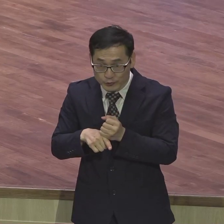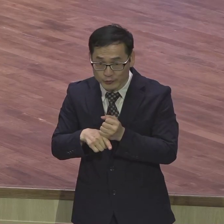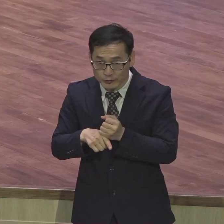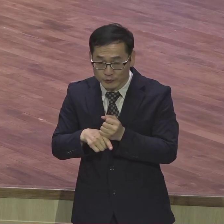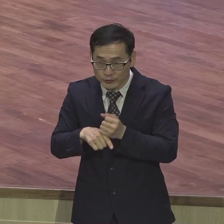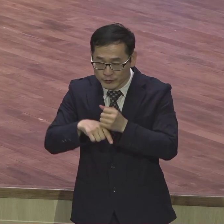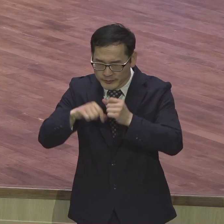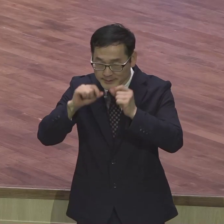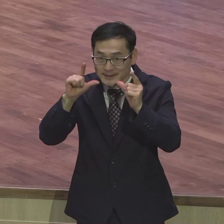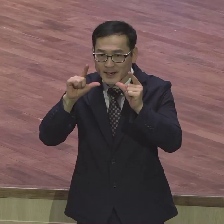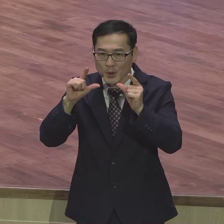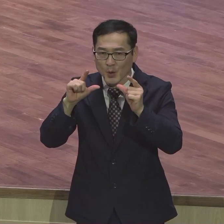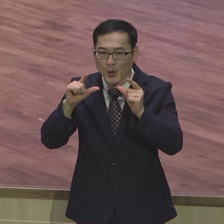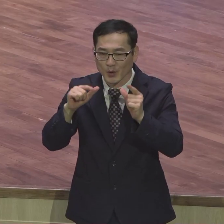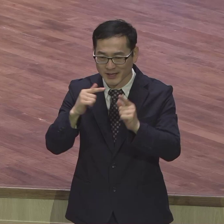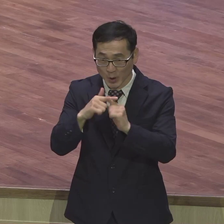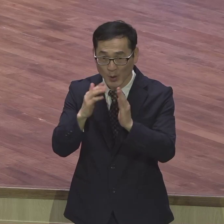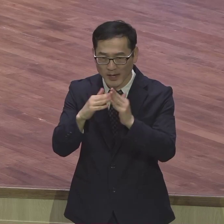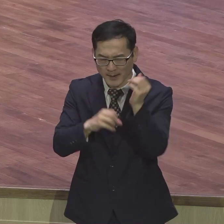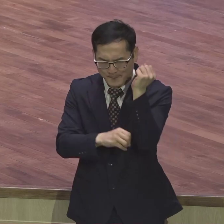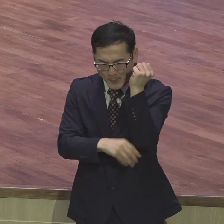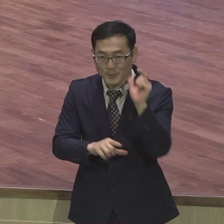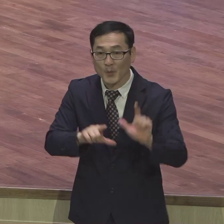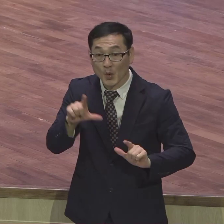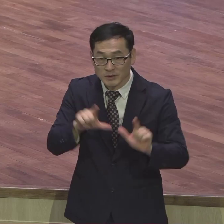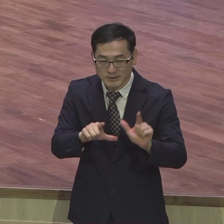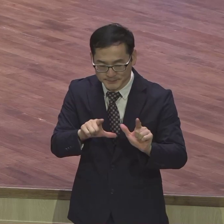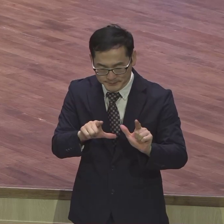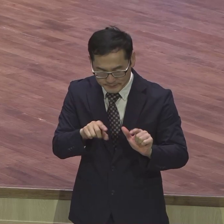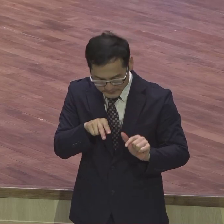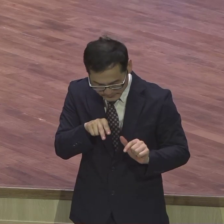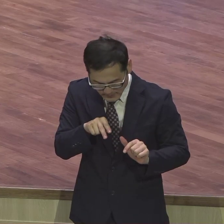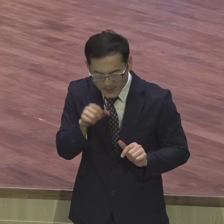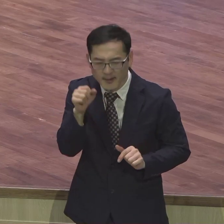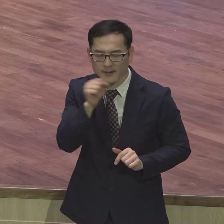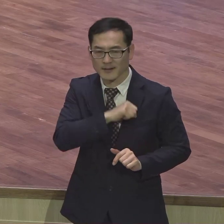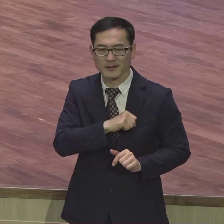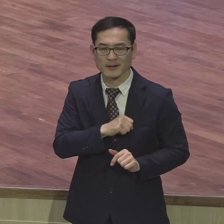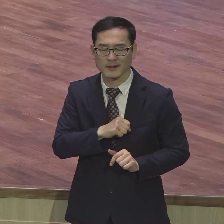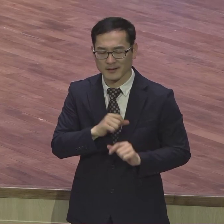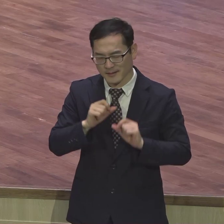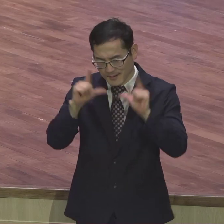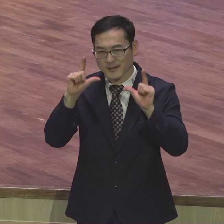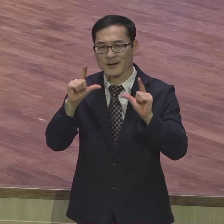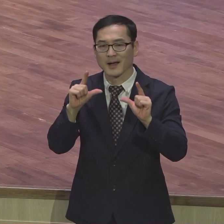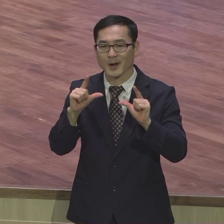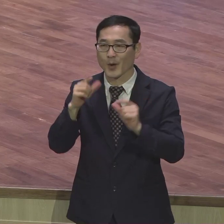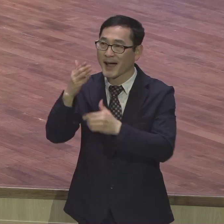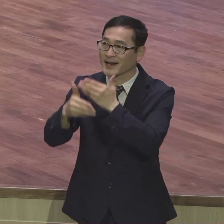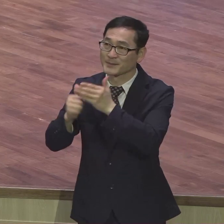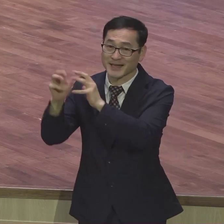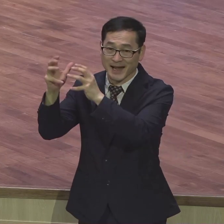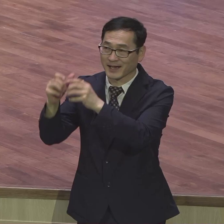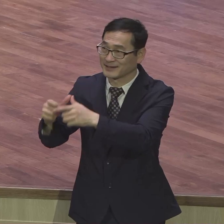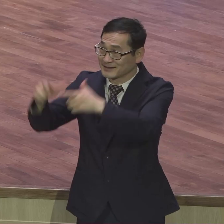본질적 이유를 여러분 다시 한번 깨닫고 하나님의 나라 확장해 주역 인생 되기를 짐으로 축복합니다